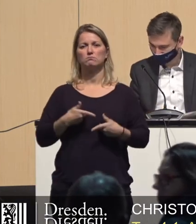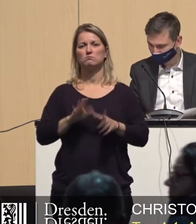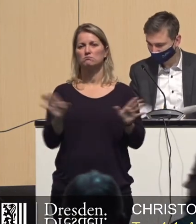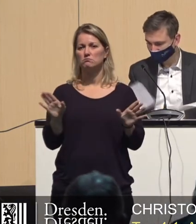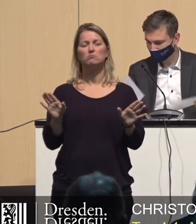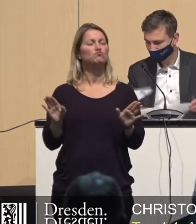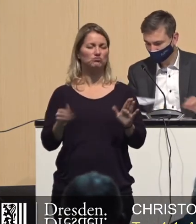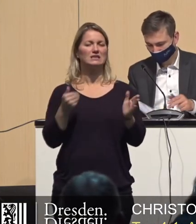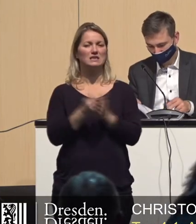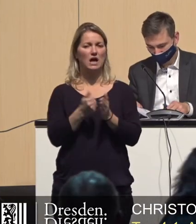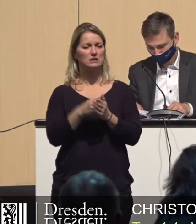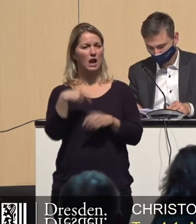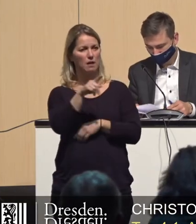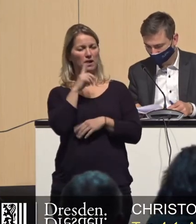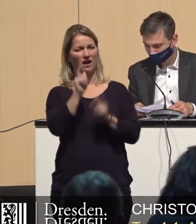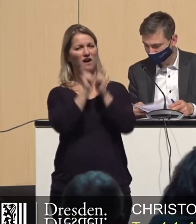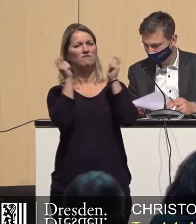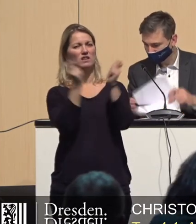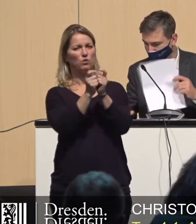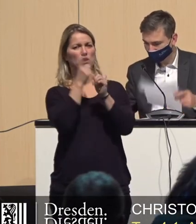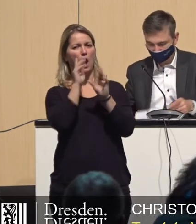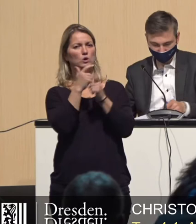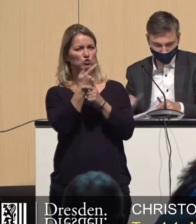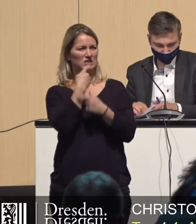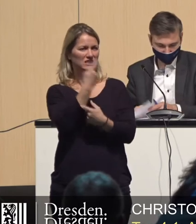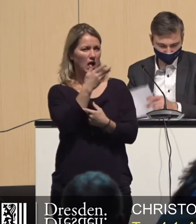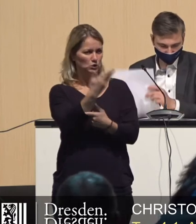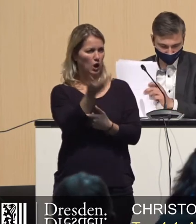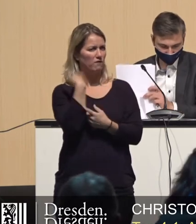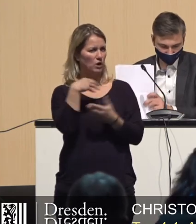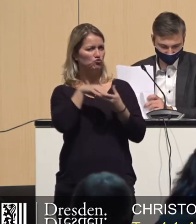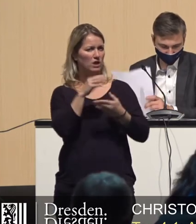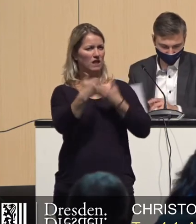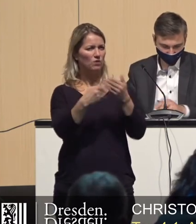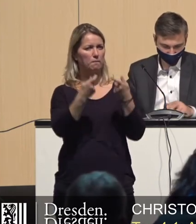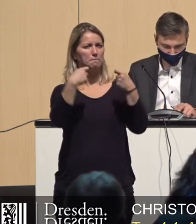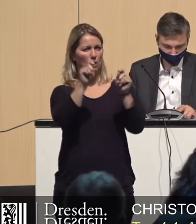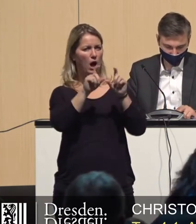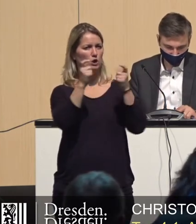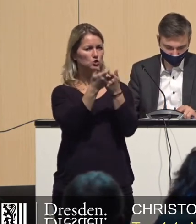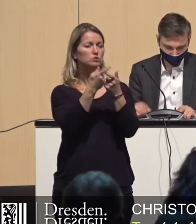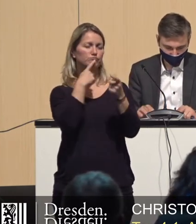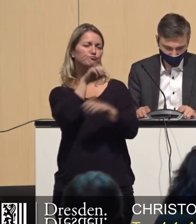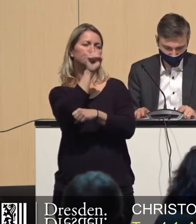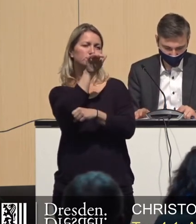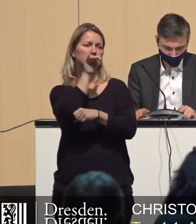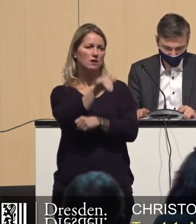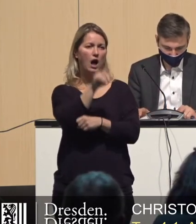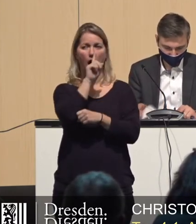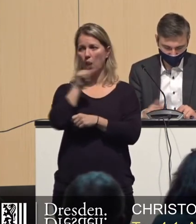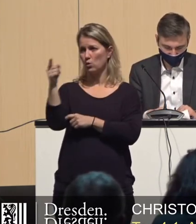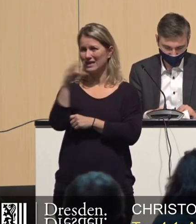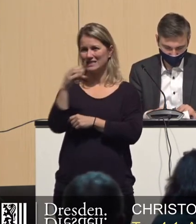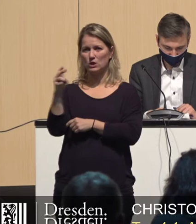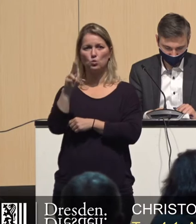federführenden Ausschussvotum aus dem Stadtentwicklung-Bau-Ausschuss entsprechend zu, stimmen auch dem Änderungsantrag der